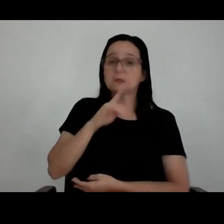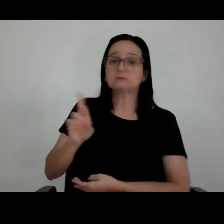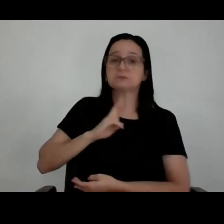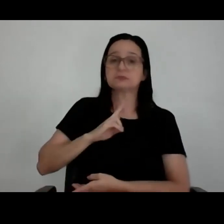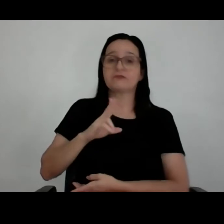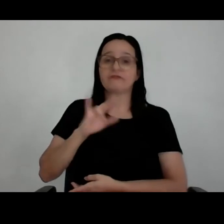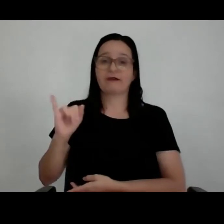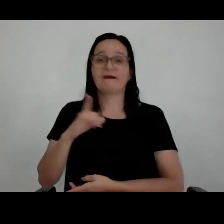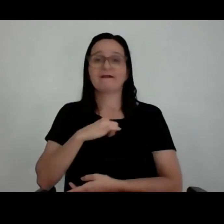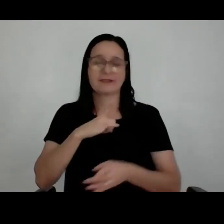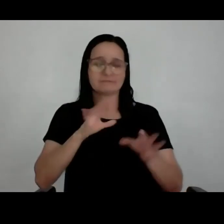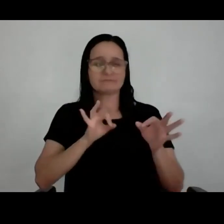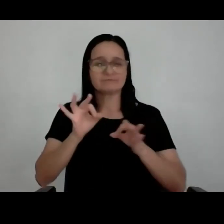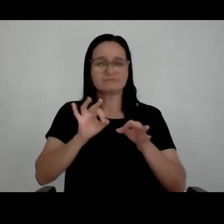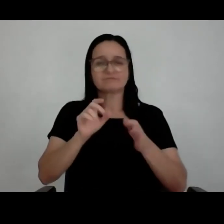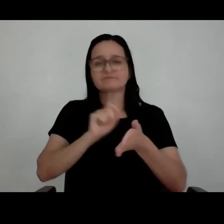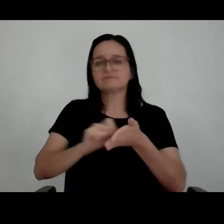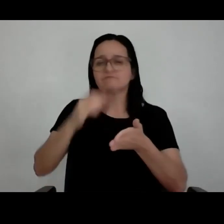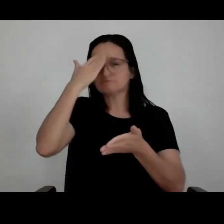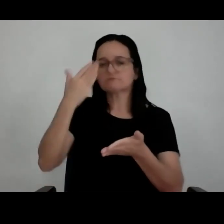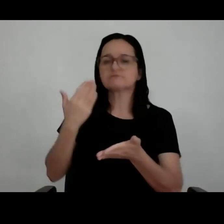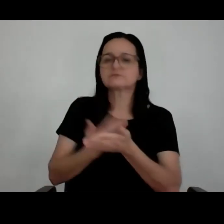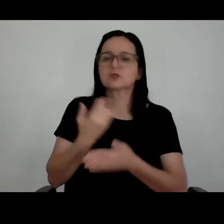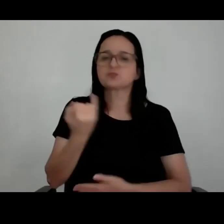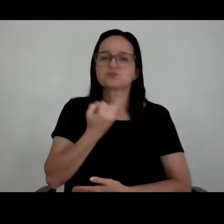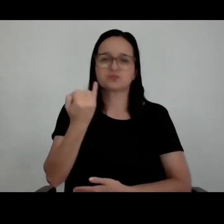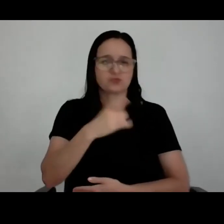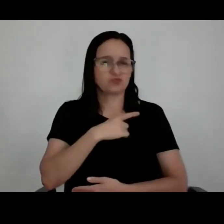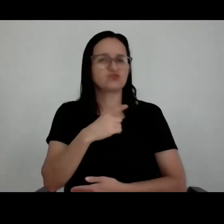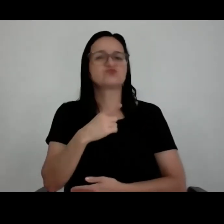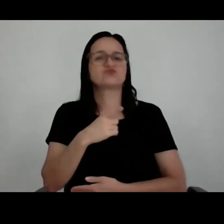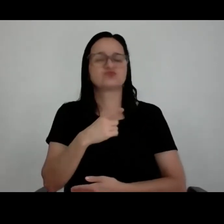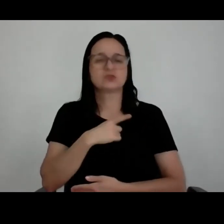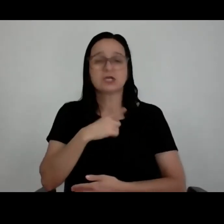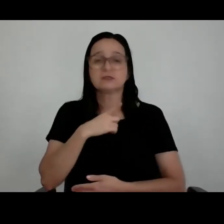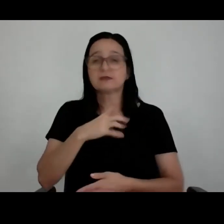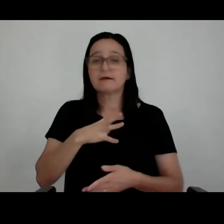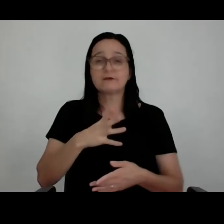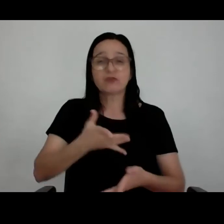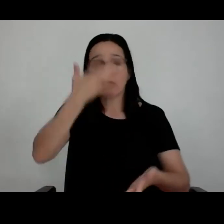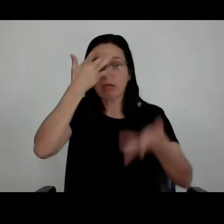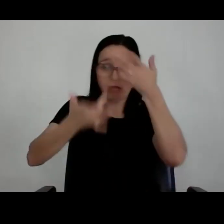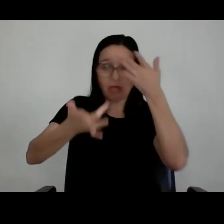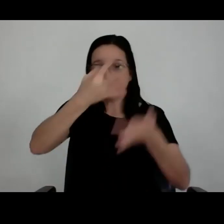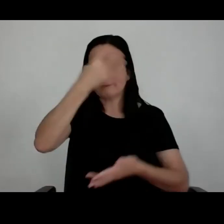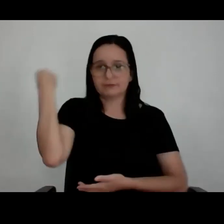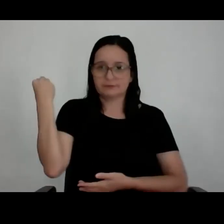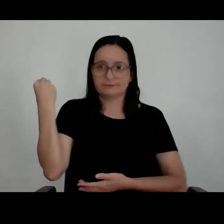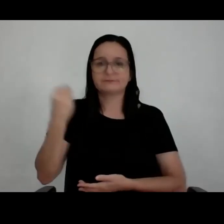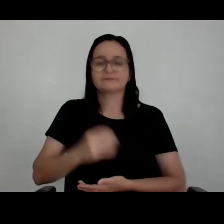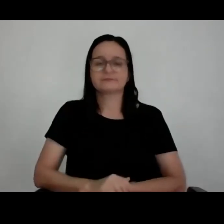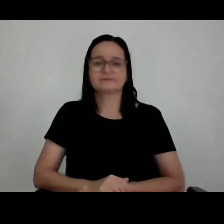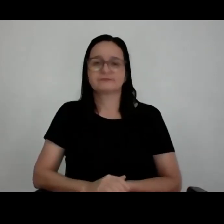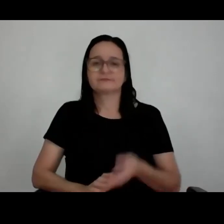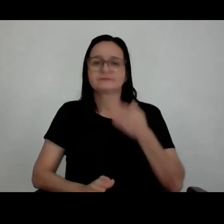de gerar essa confiança, é como deve ser feito, senão você vai esquecer mais da metade. Deixa eu falar,